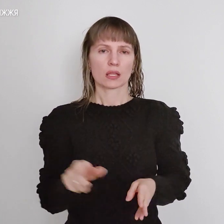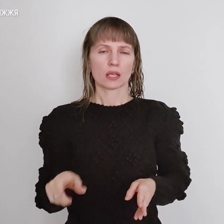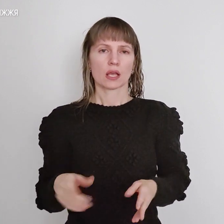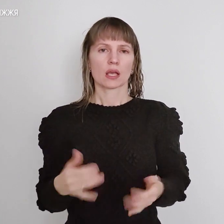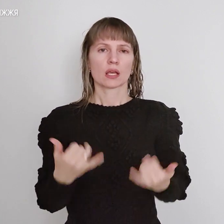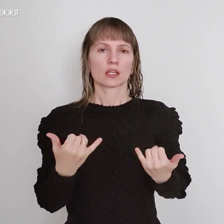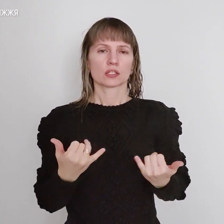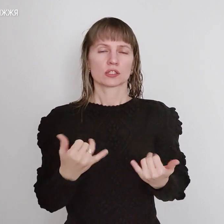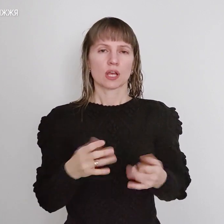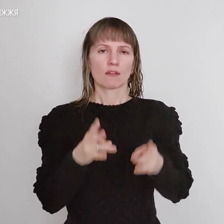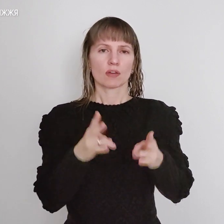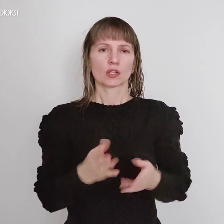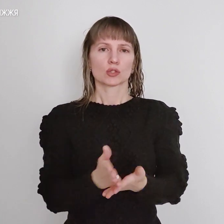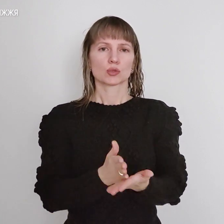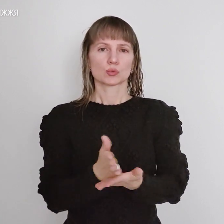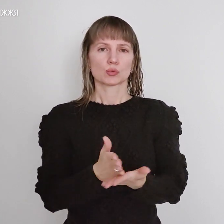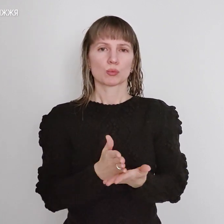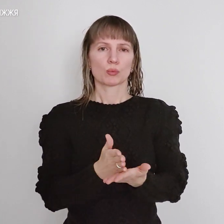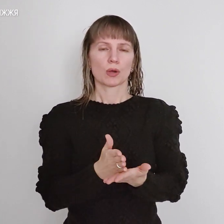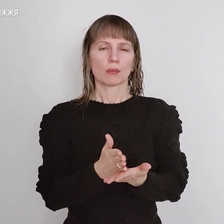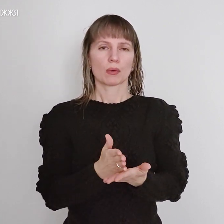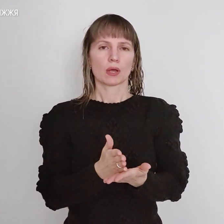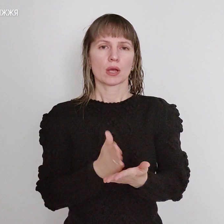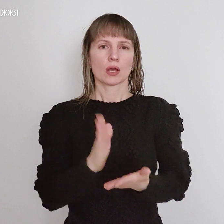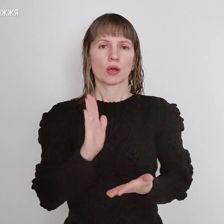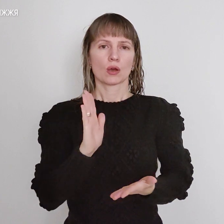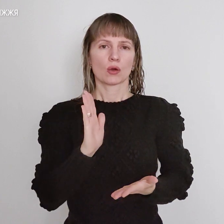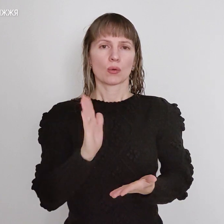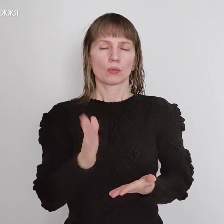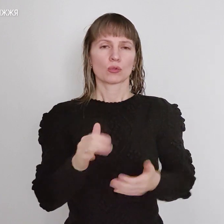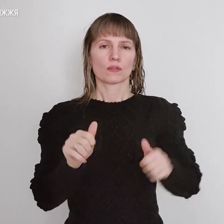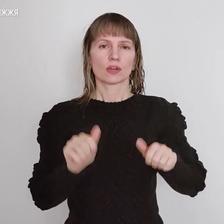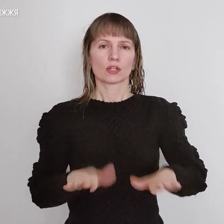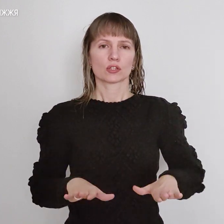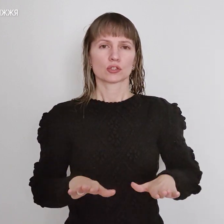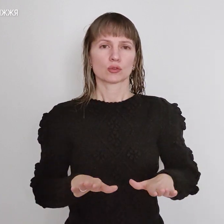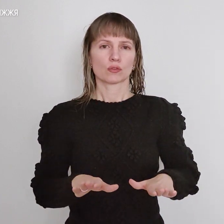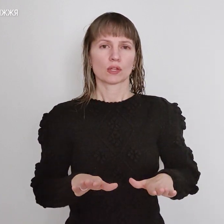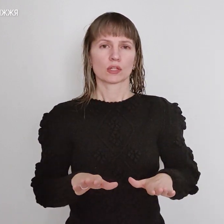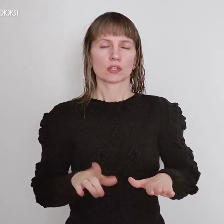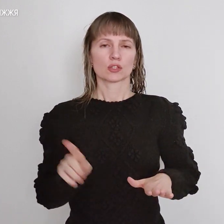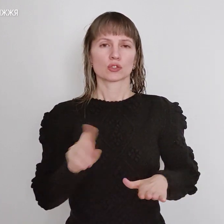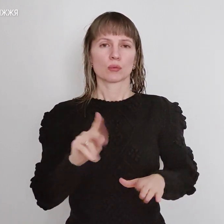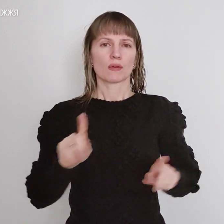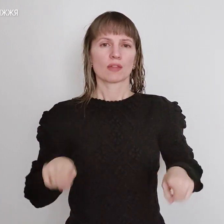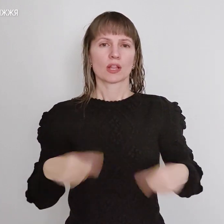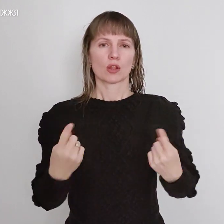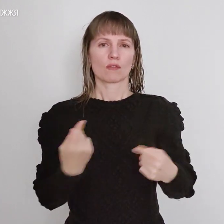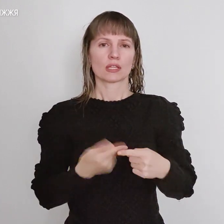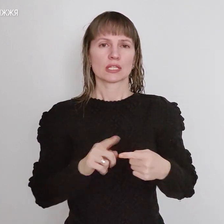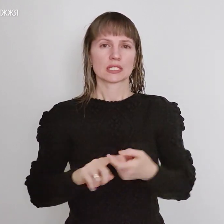наступимо. Зараз будуть вирішувати, щоб відновити цей зв'язок водопостачання.